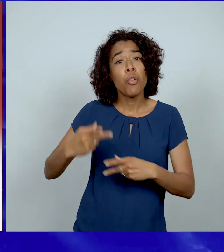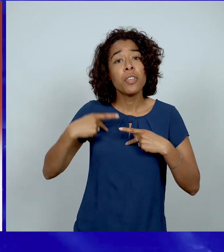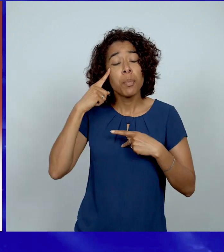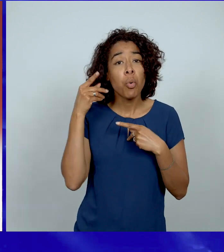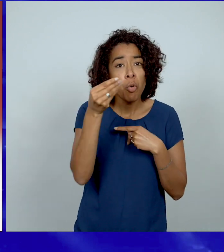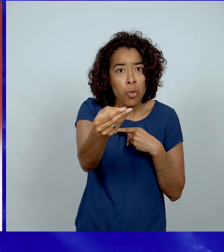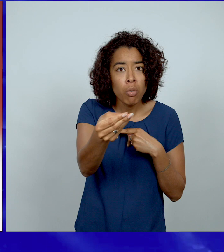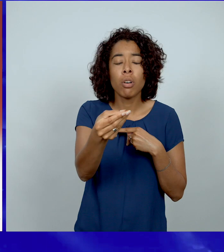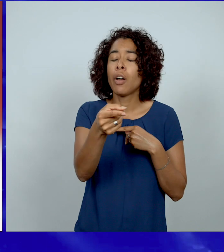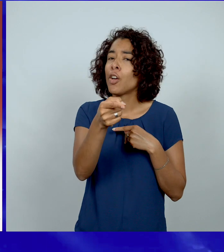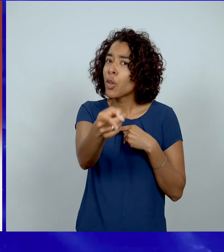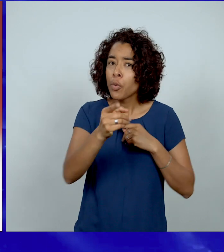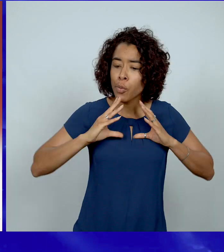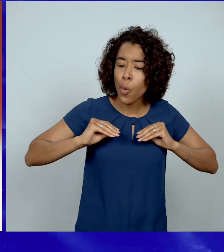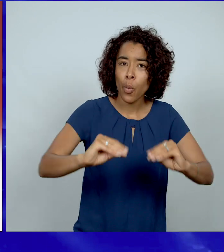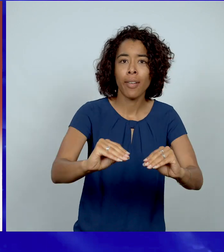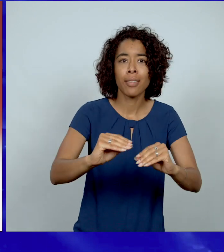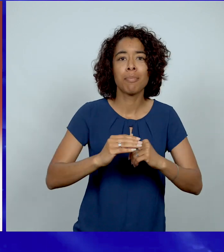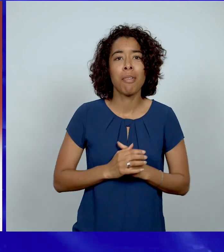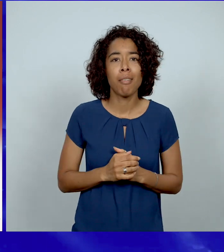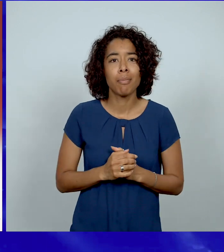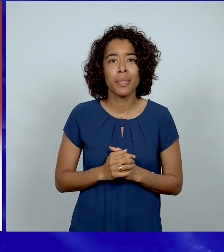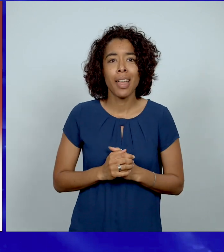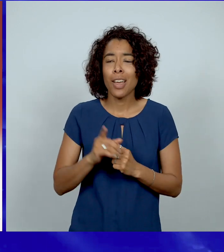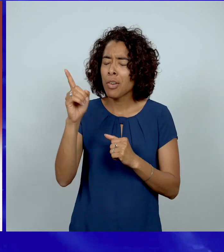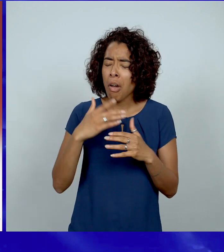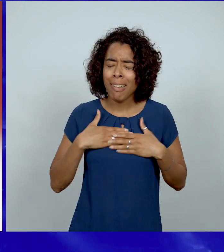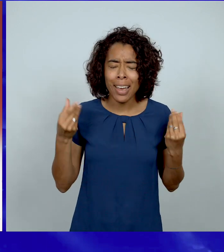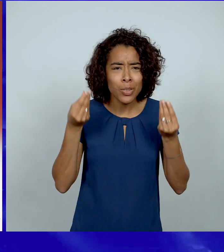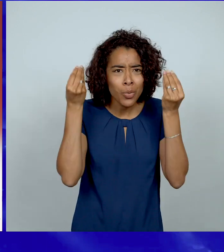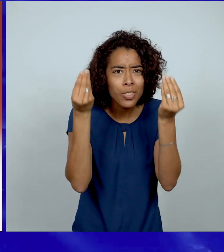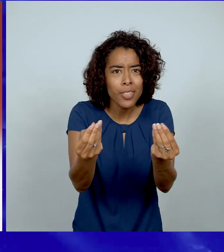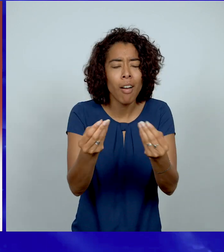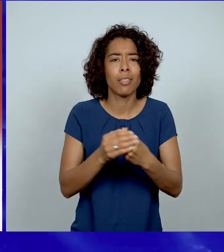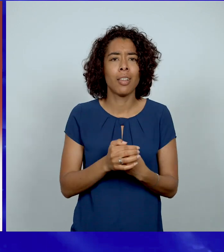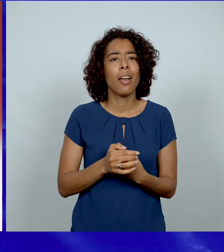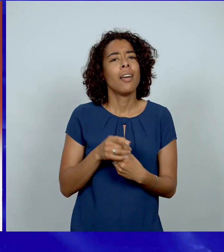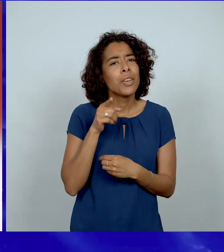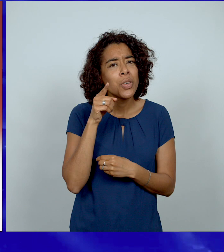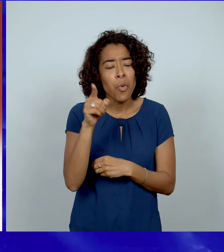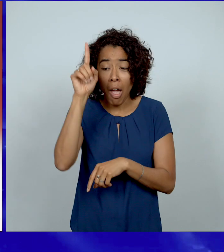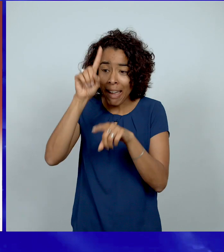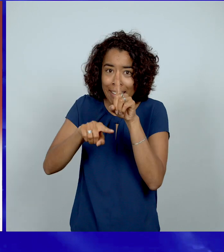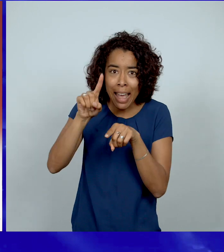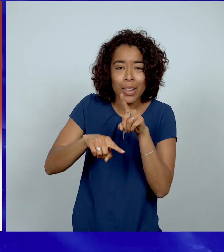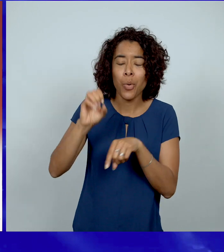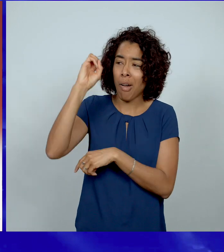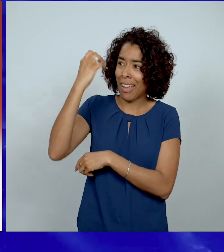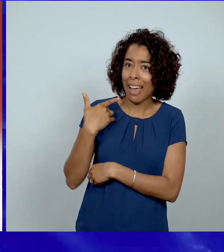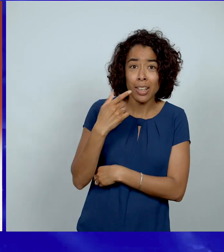puissiez vraiment saisir la guérison, que vous puissiez aller de l'avant, que vous puissiez saisir les cadeaux, les grâces et l'héritage